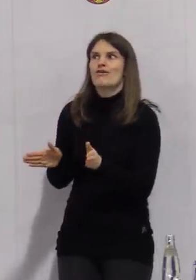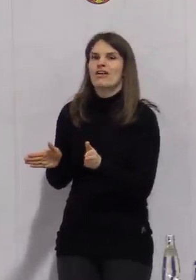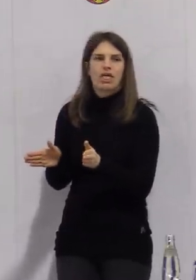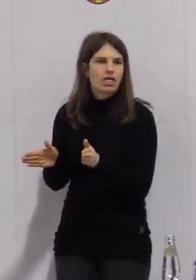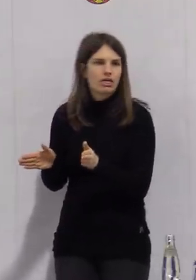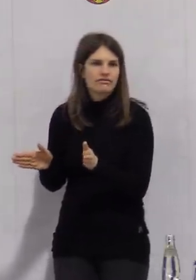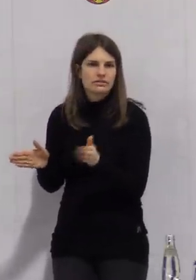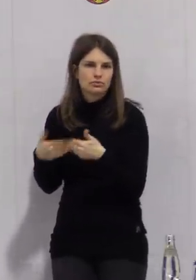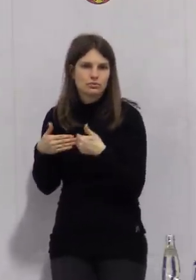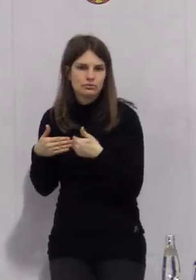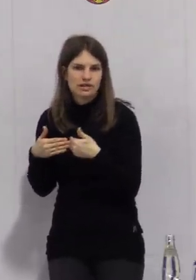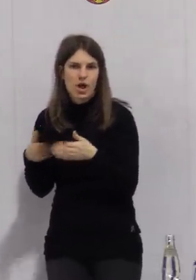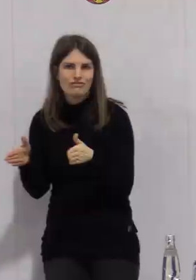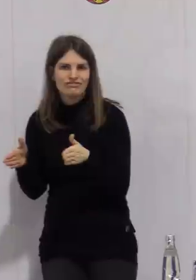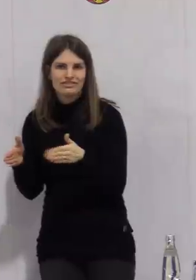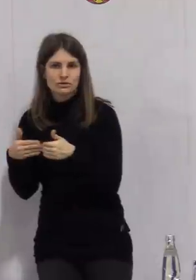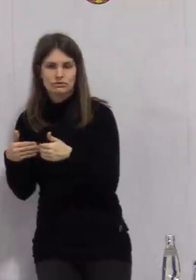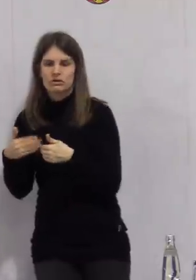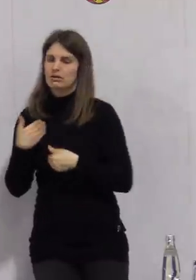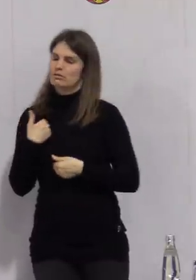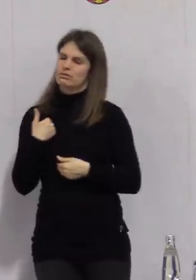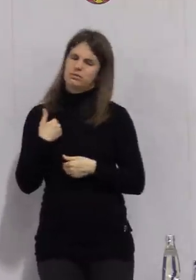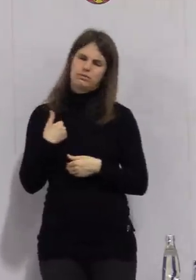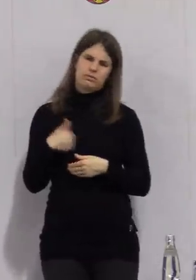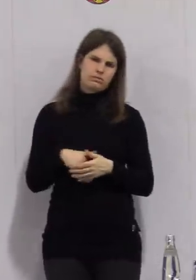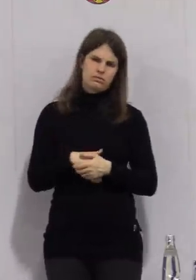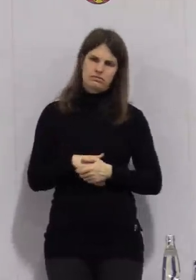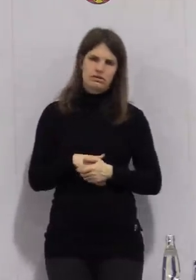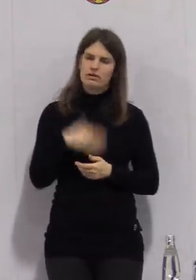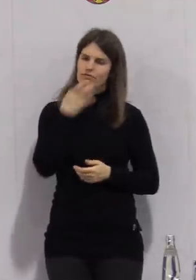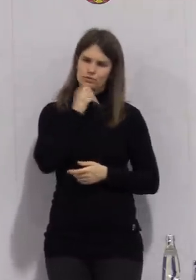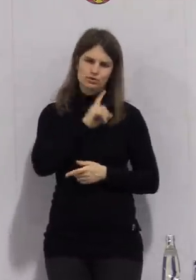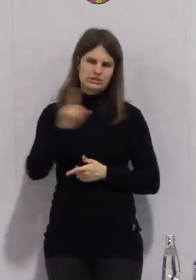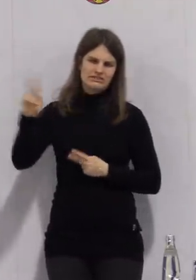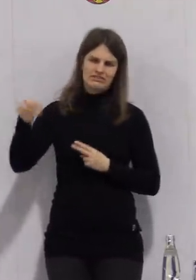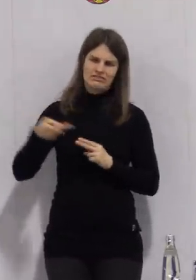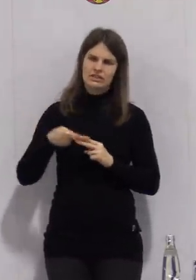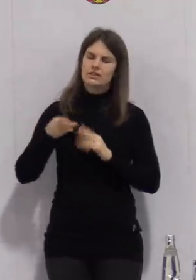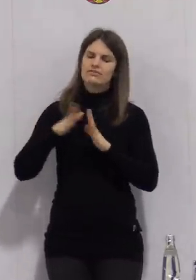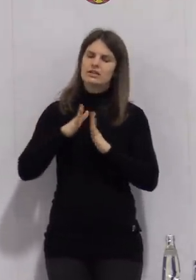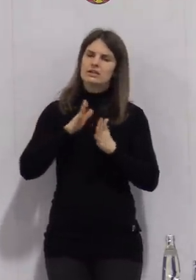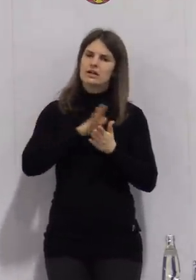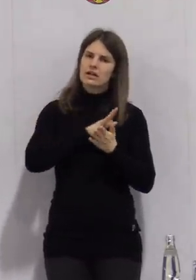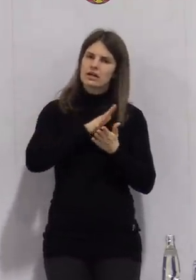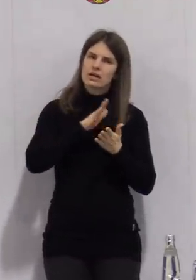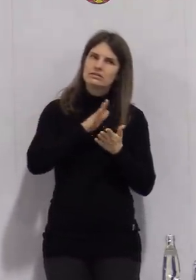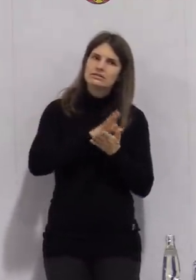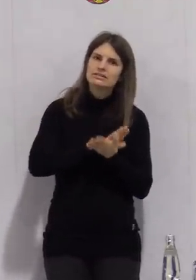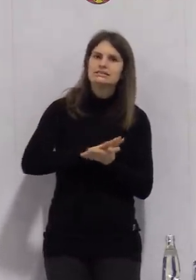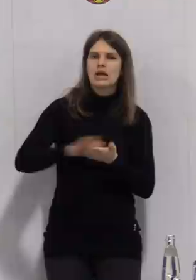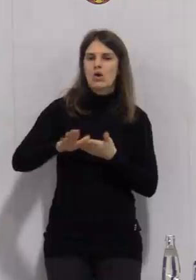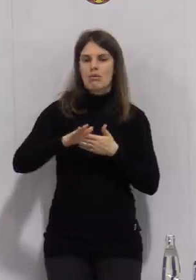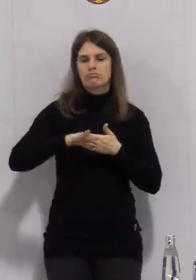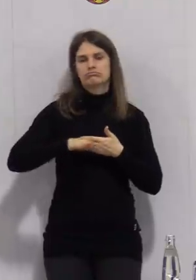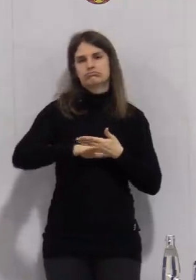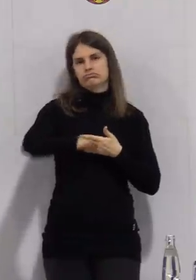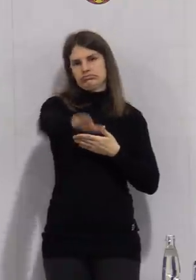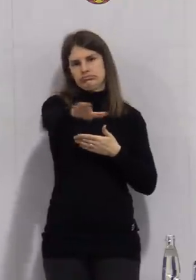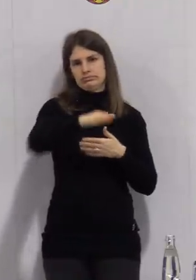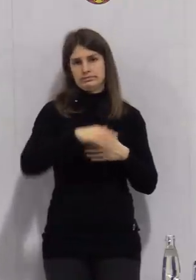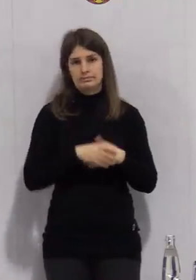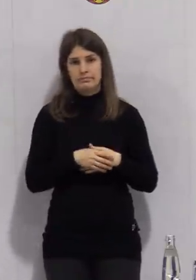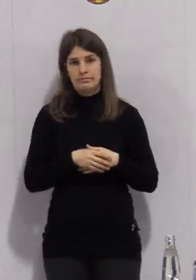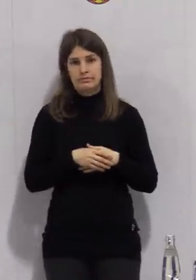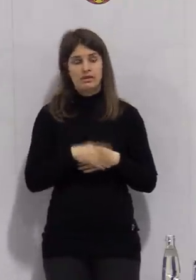nach dem Übersteigen der 200 dann wieder schließen muss. ein ständiges Öffnen und Schließen ist aus meiner Sicht